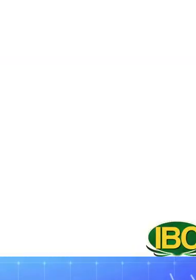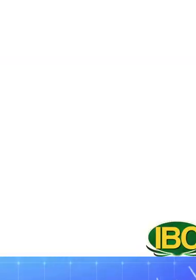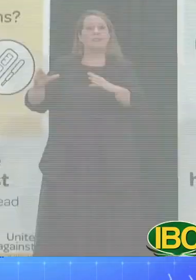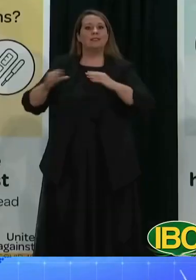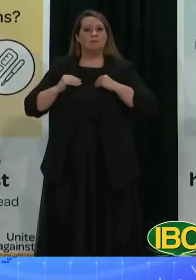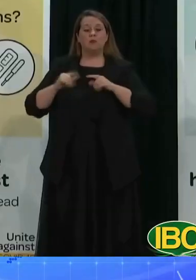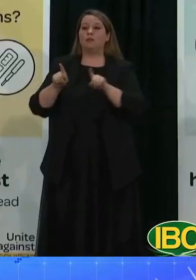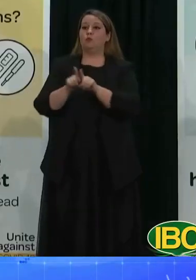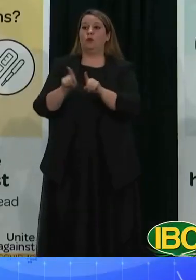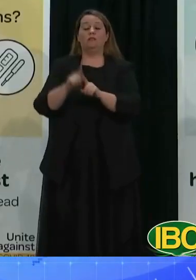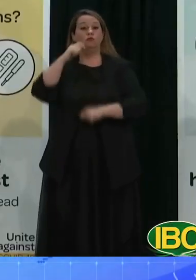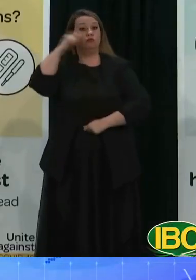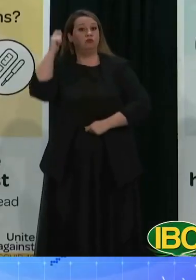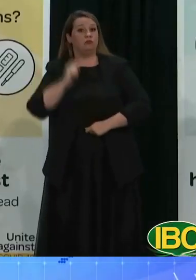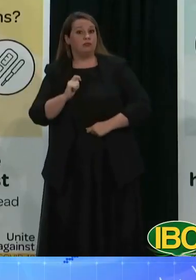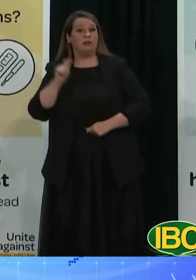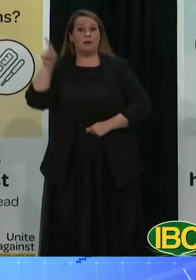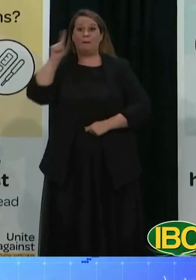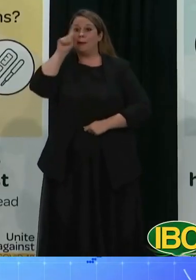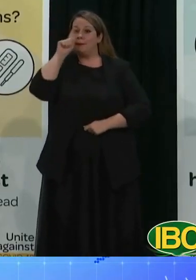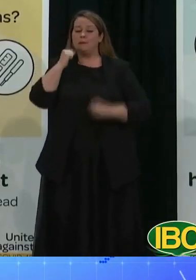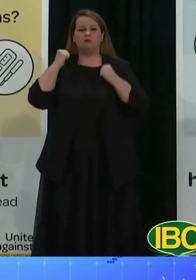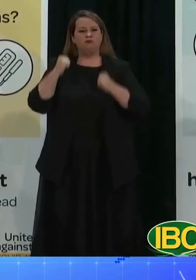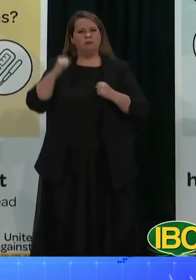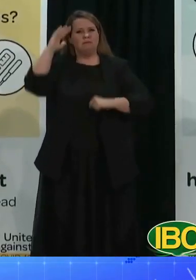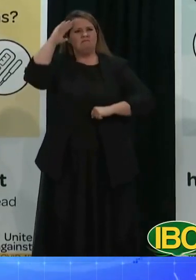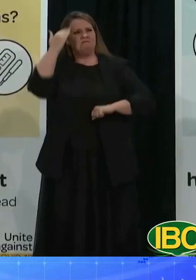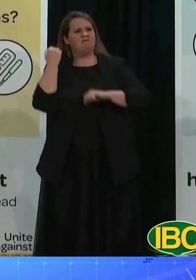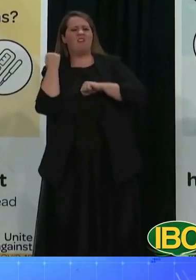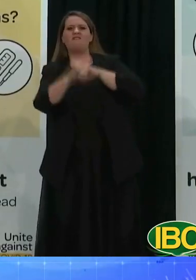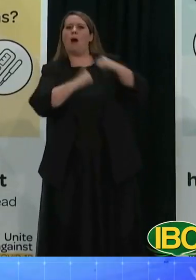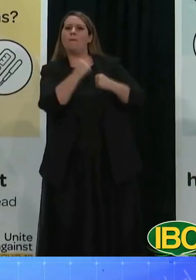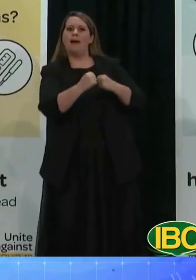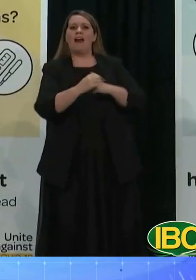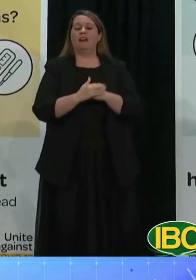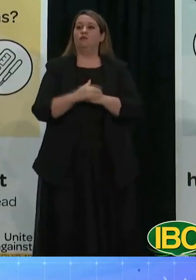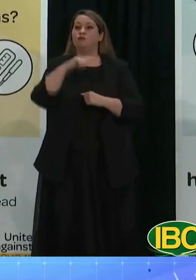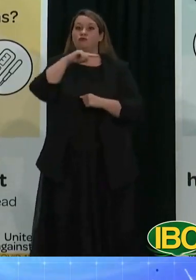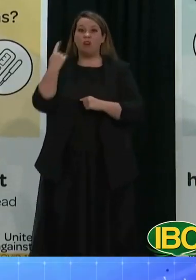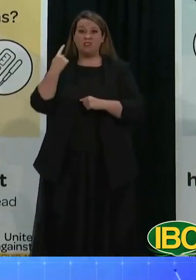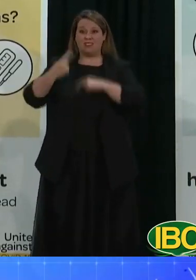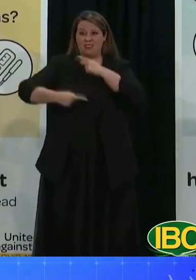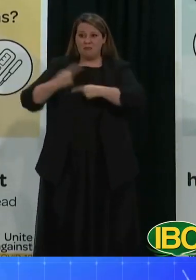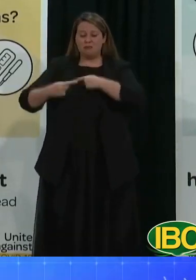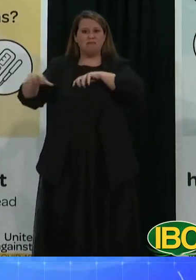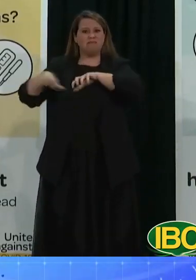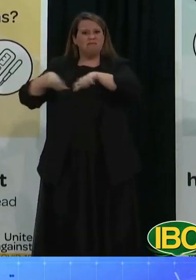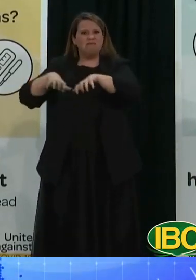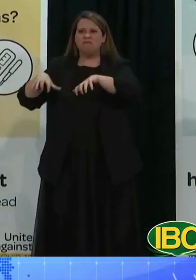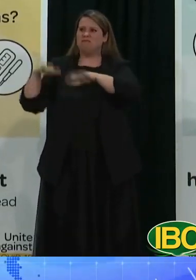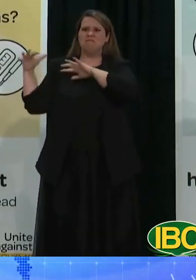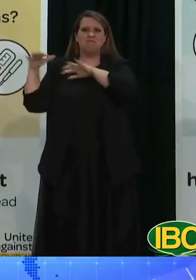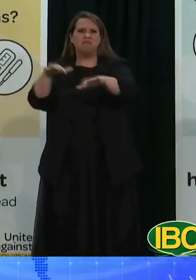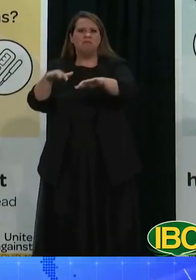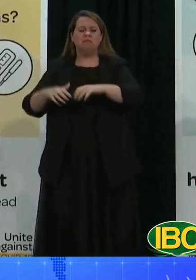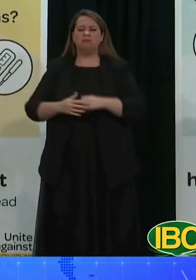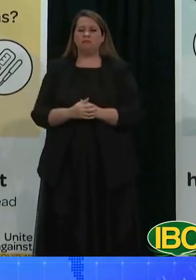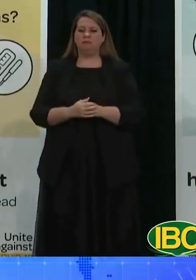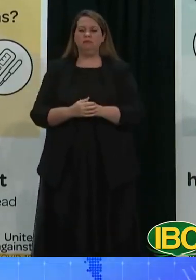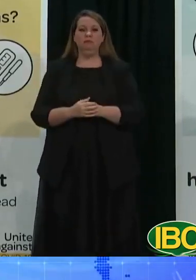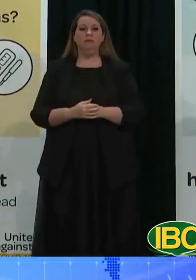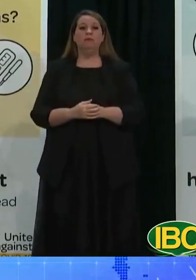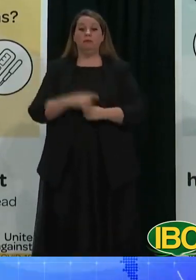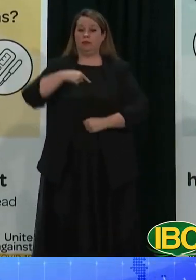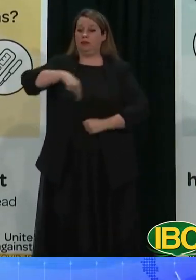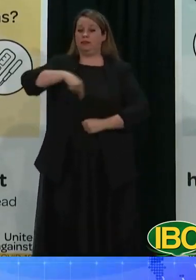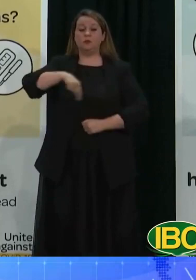áp dụng các biện pháp trừng phạt riêng lẽ đối với một quốc gia. Thủ tướng Jacinda Ardern cho biết các lệnh trừng phạt sẽ mang lại